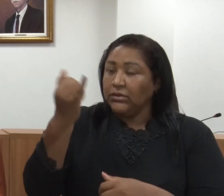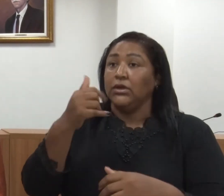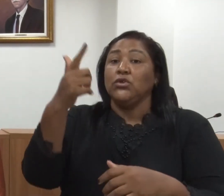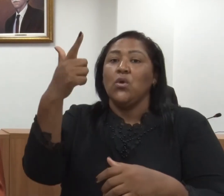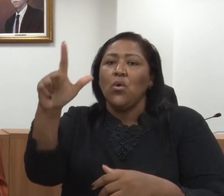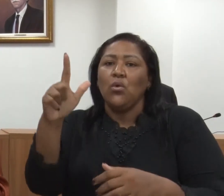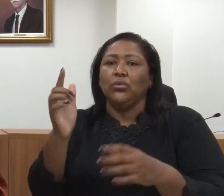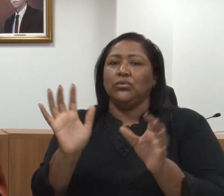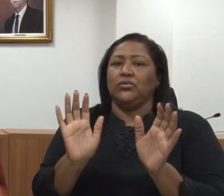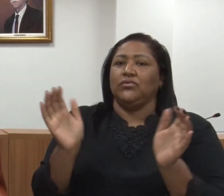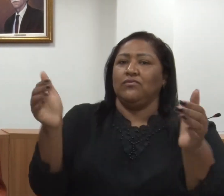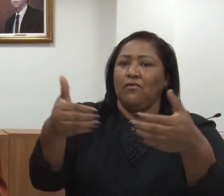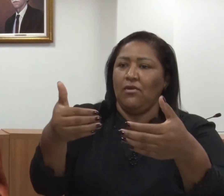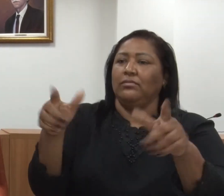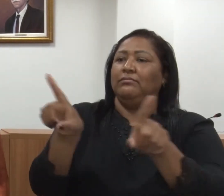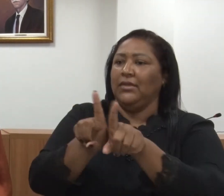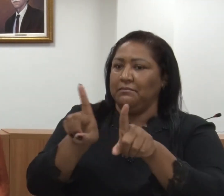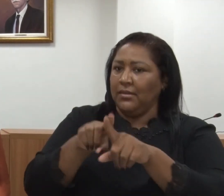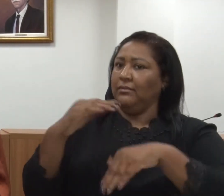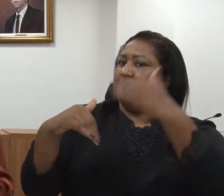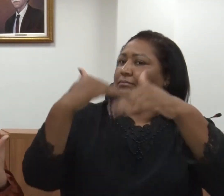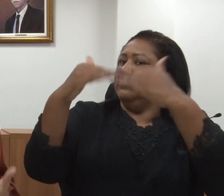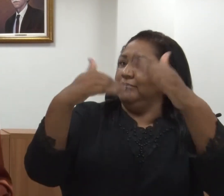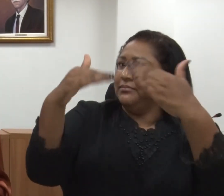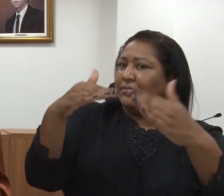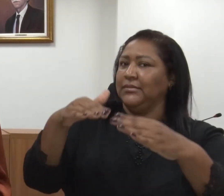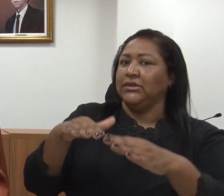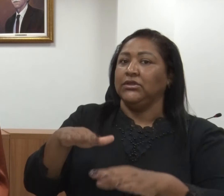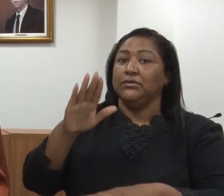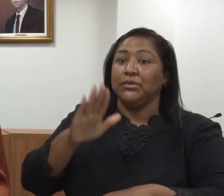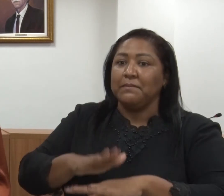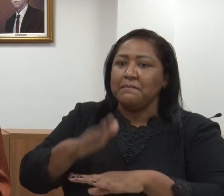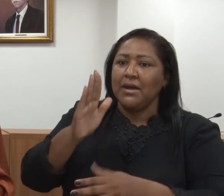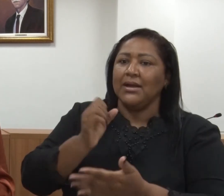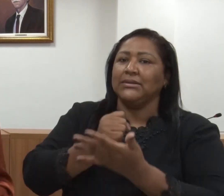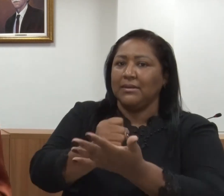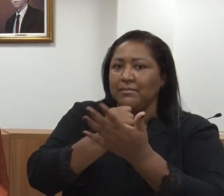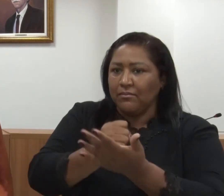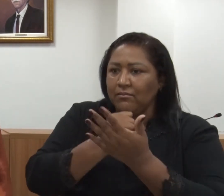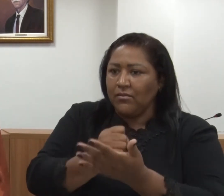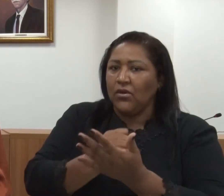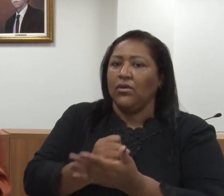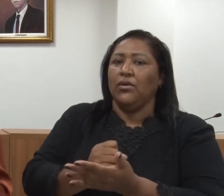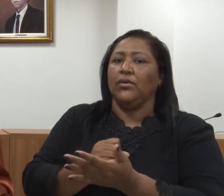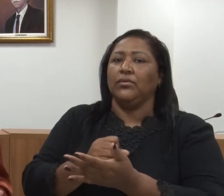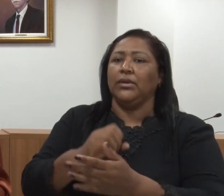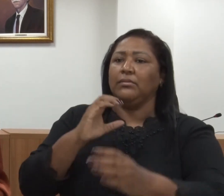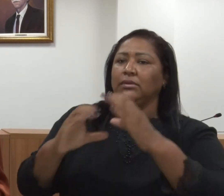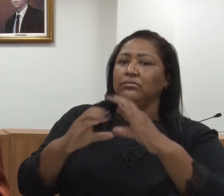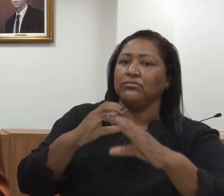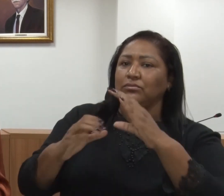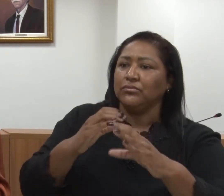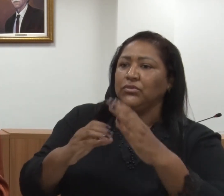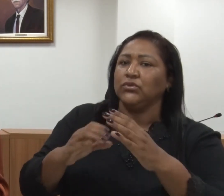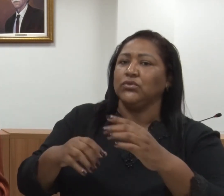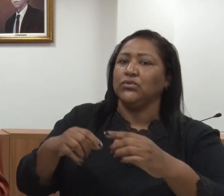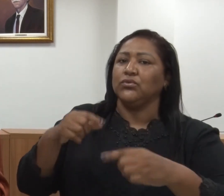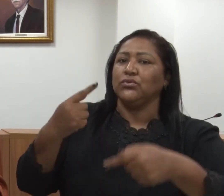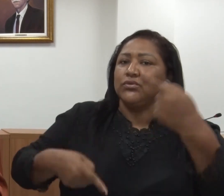fóruns virão para a gente levantar outras demandas e poder tratar desse assunto com propriedade e com a